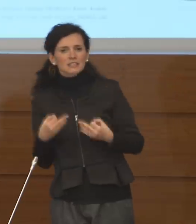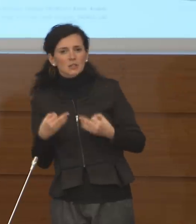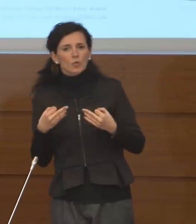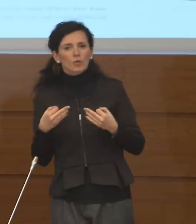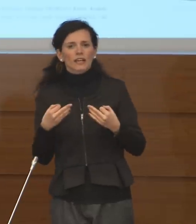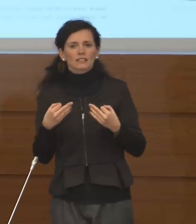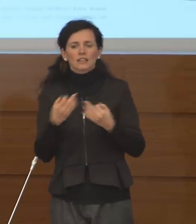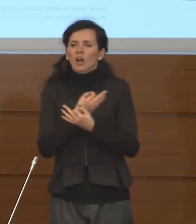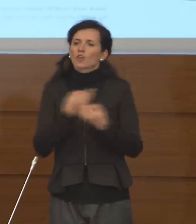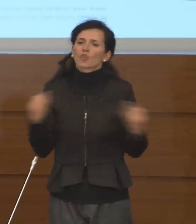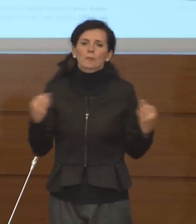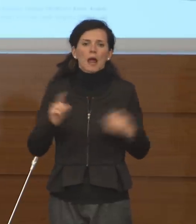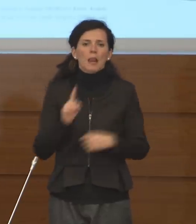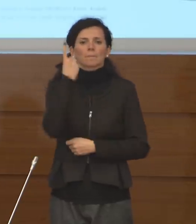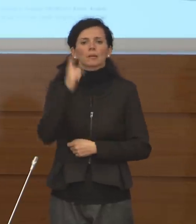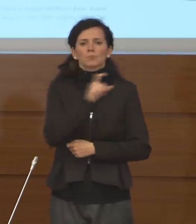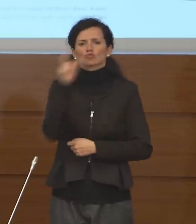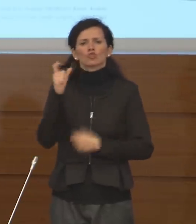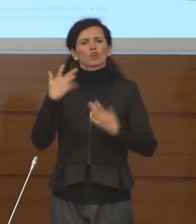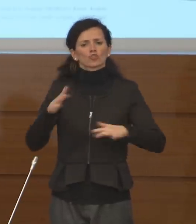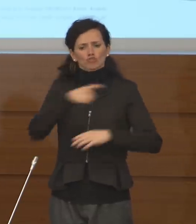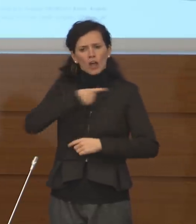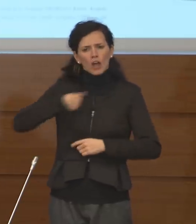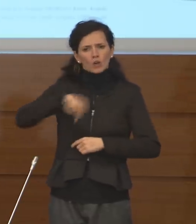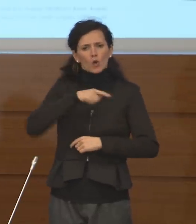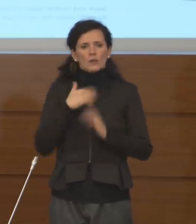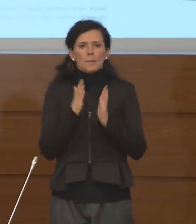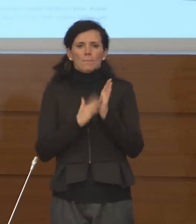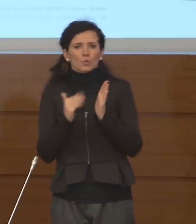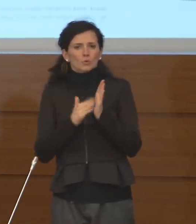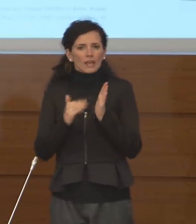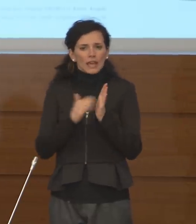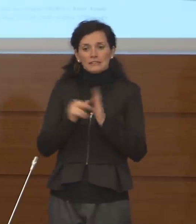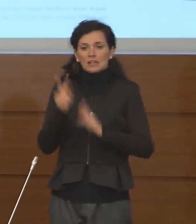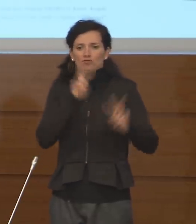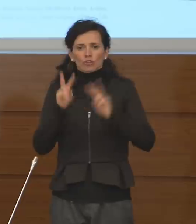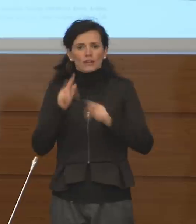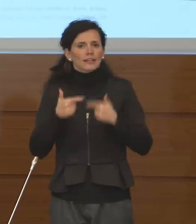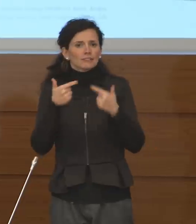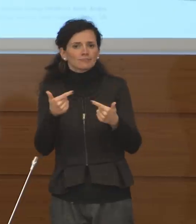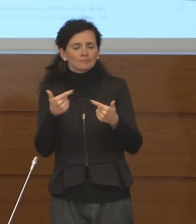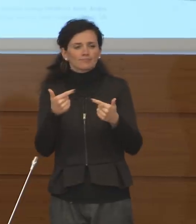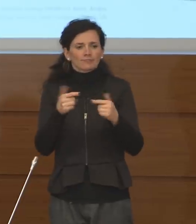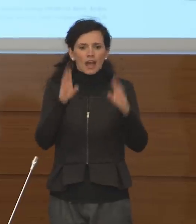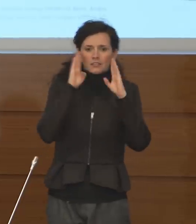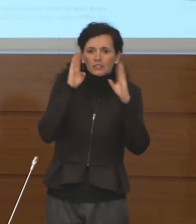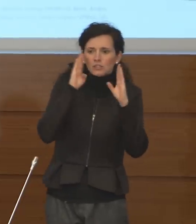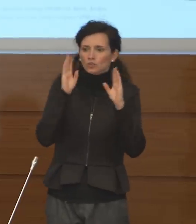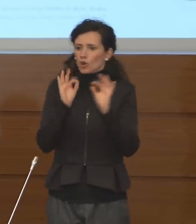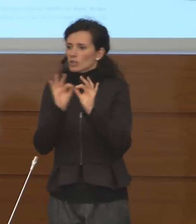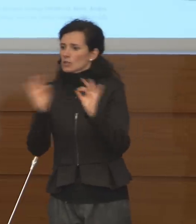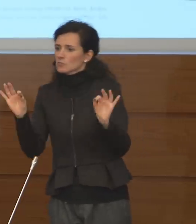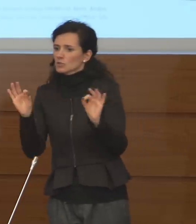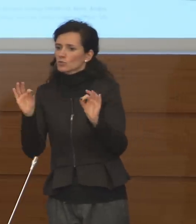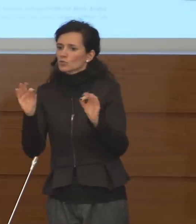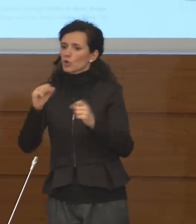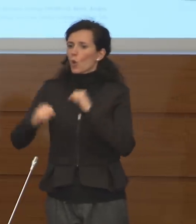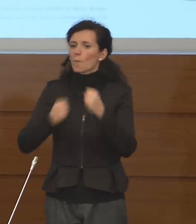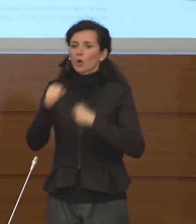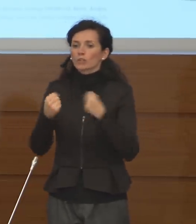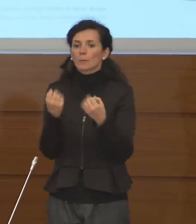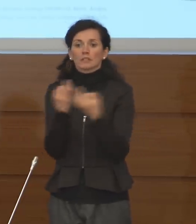dal primo giorno abbiamo adottato ci sono state misure adeguate e proporzionate rispetto alla